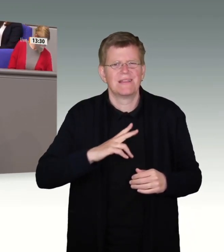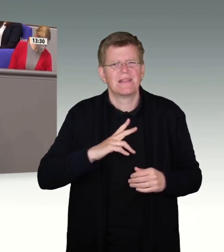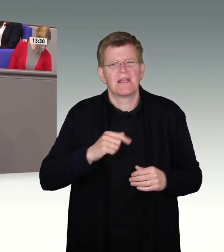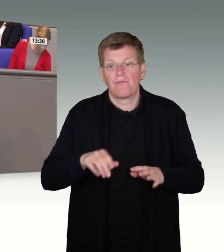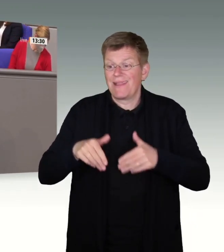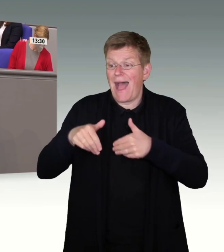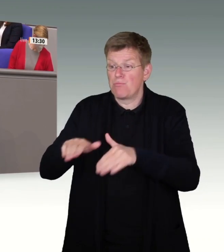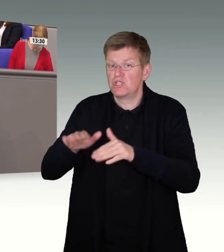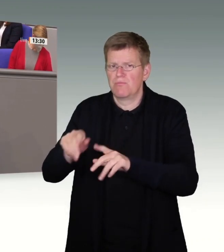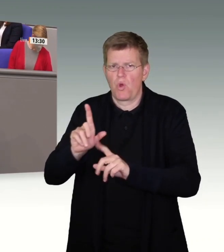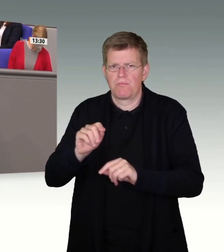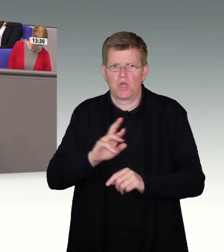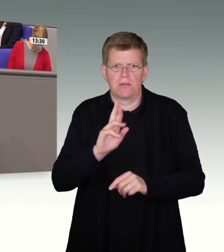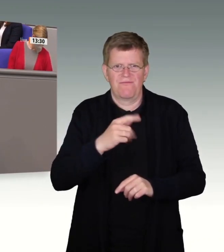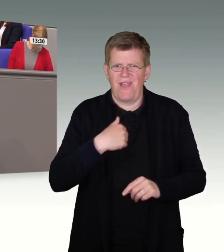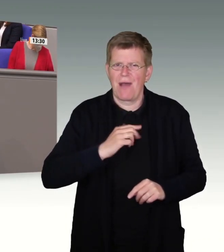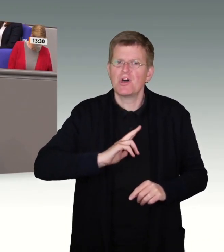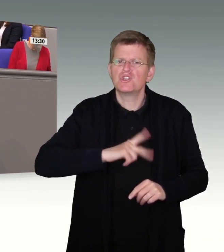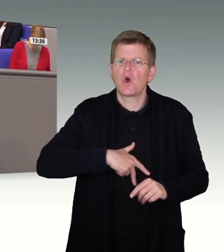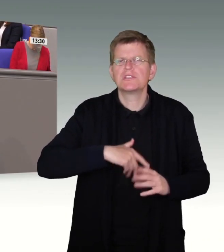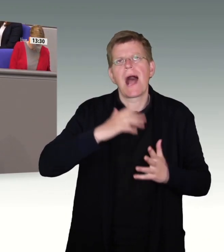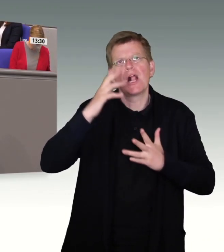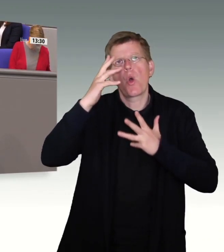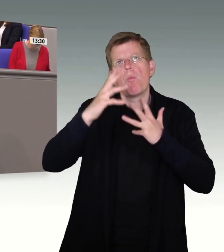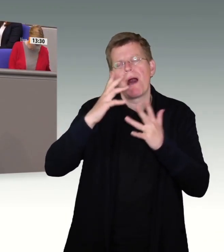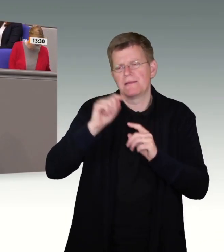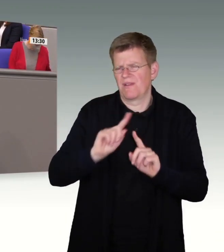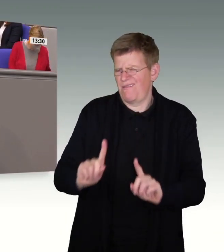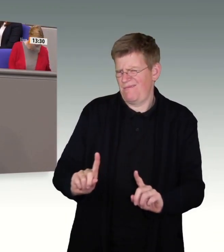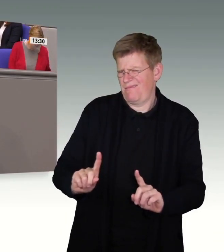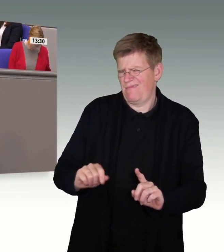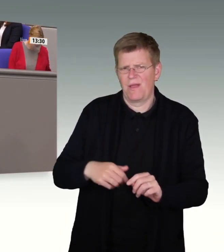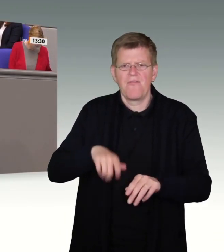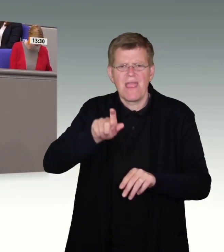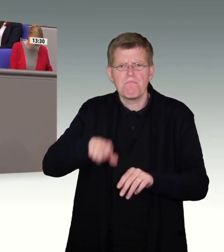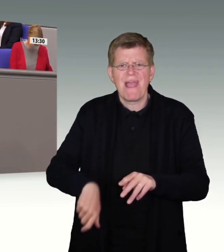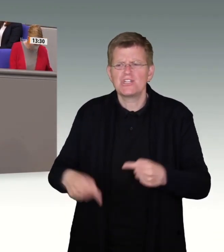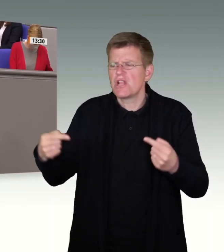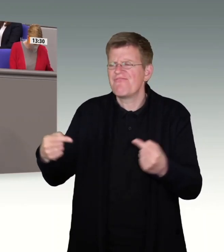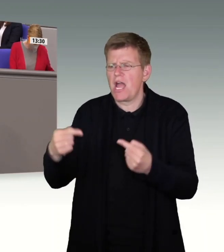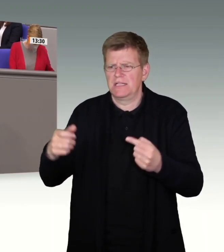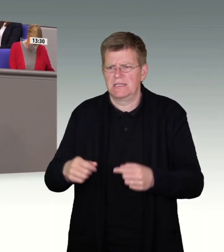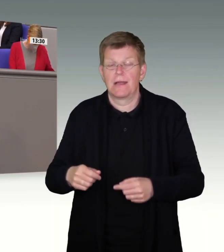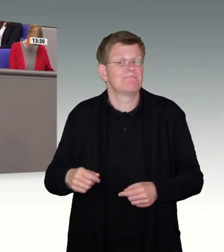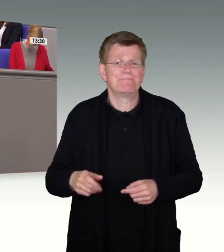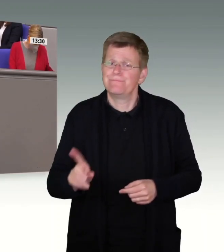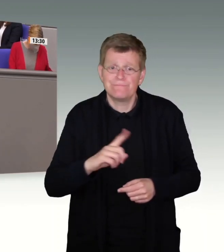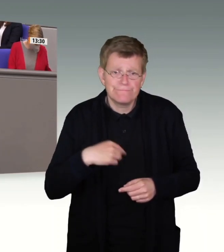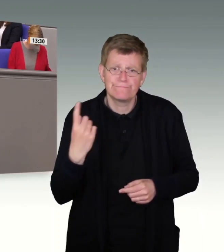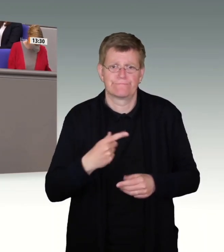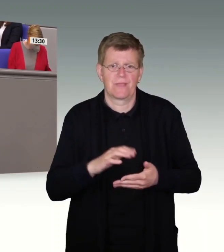Kälte. Für die radikalen Ausdruck ihrer Menschenfeindlichkeit. Wir von der Union wollen eine